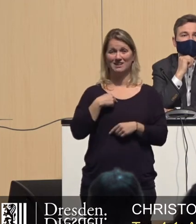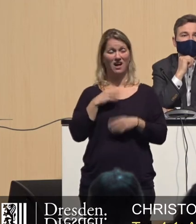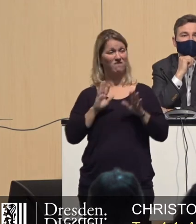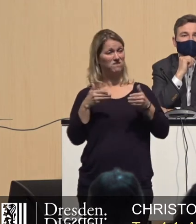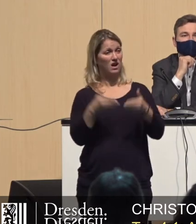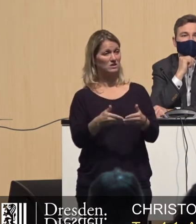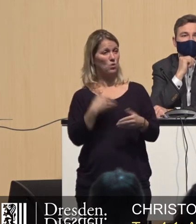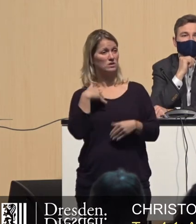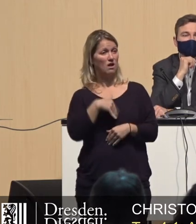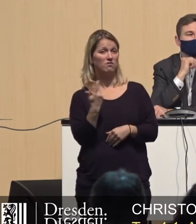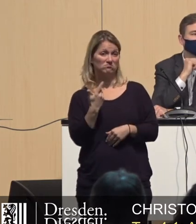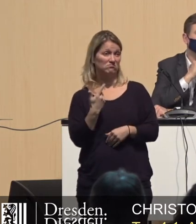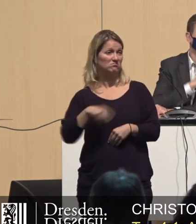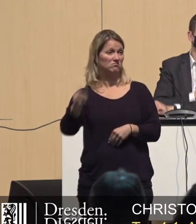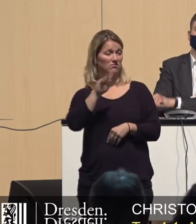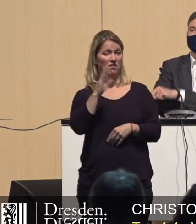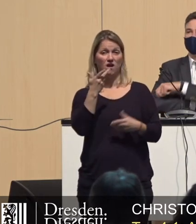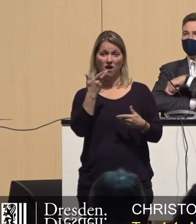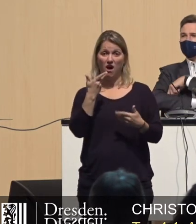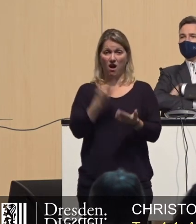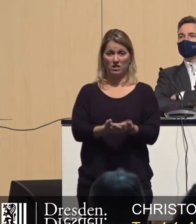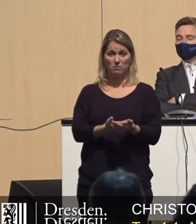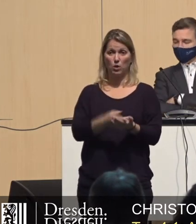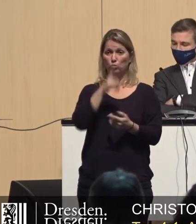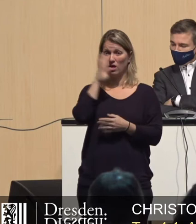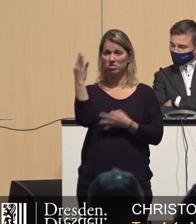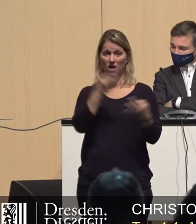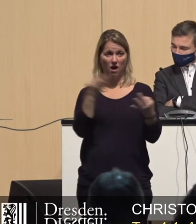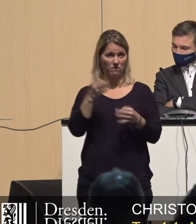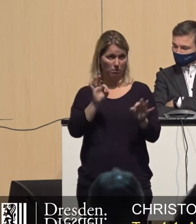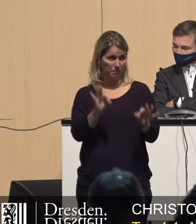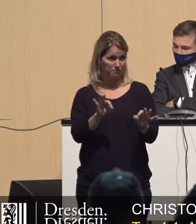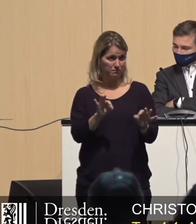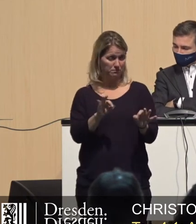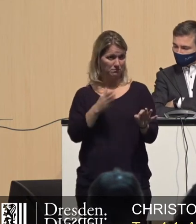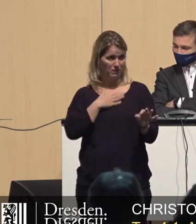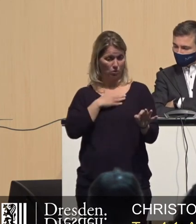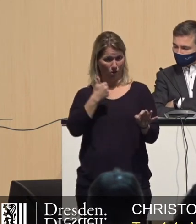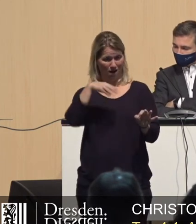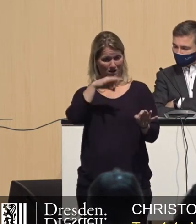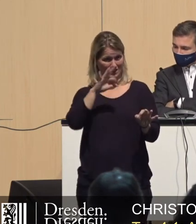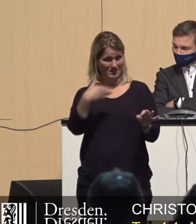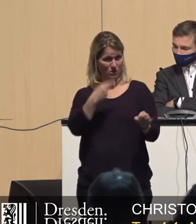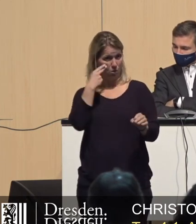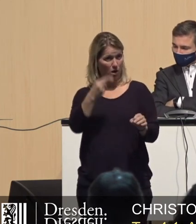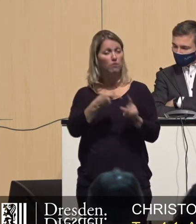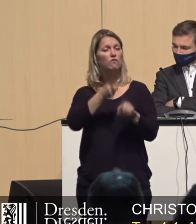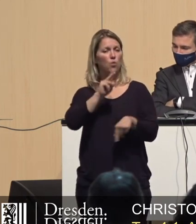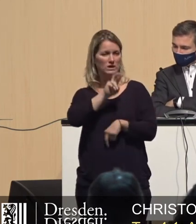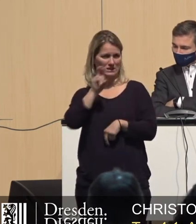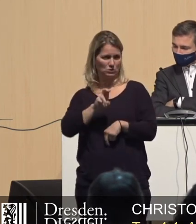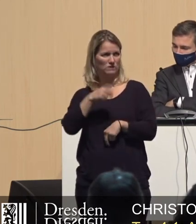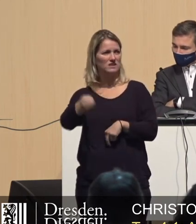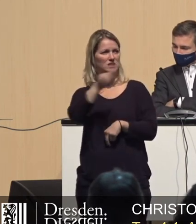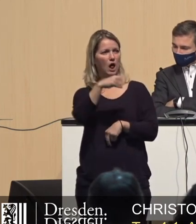der großen Nachfrage gerecht wird. Wir sind nicht die Einzigen, die das so sehen, das hat die Zustimmung in der vergangenen Sitzung gezeigt und